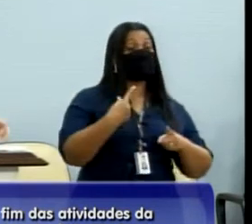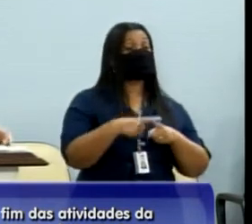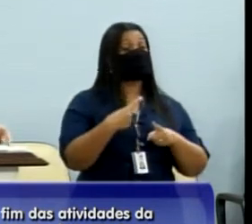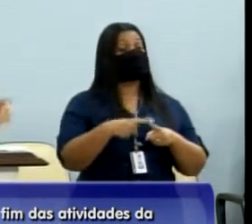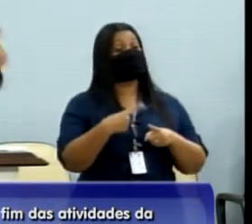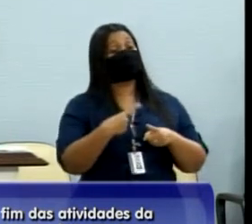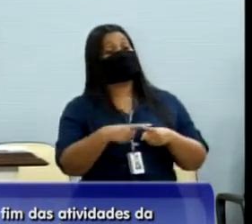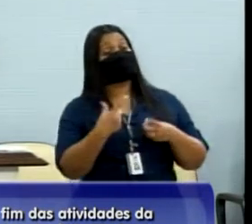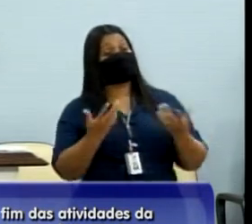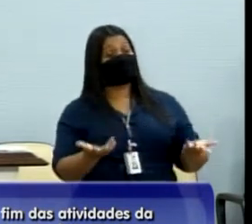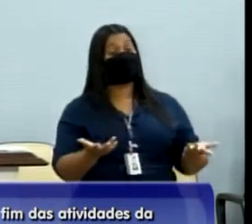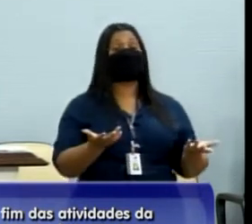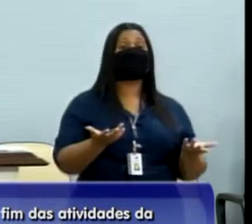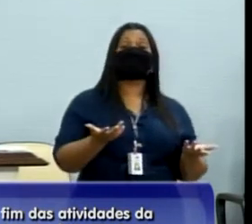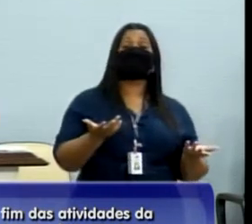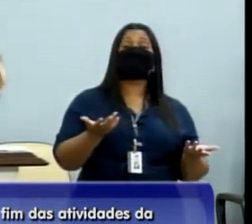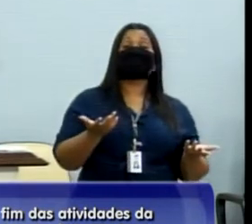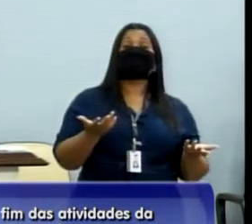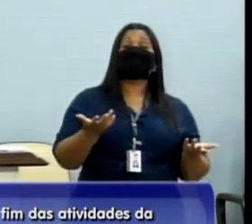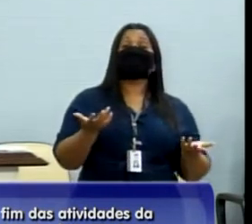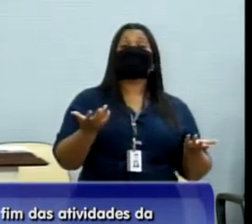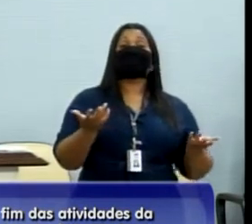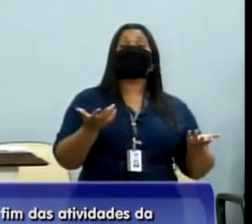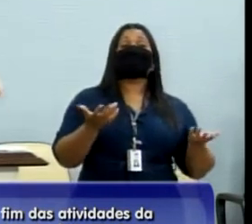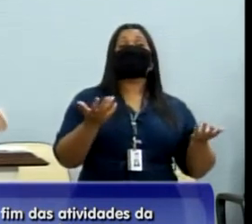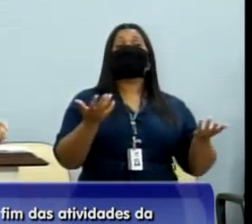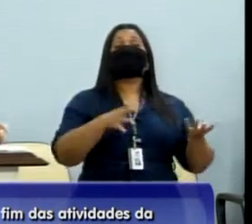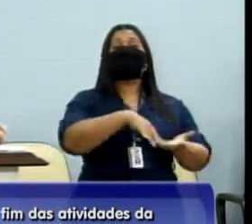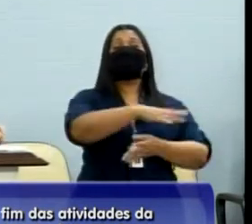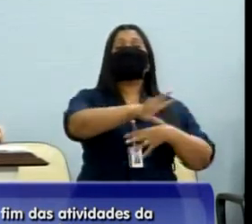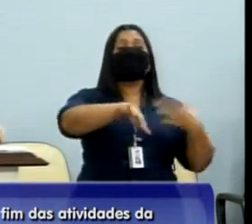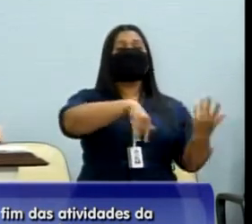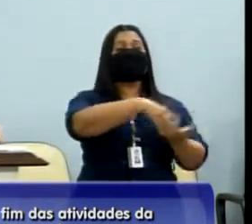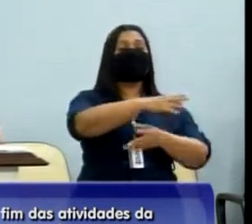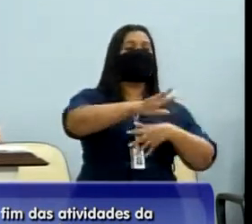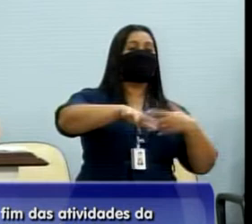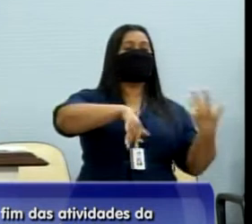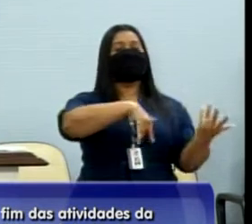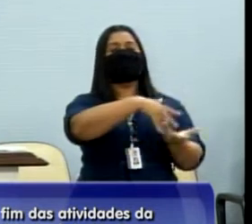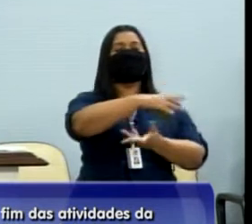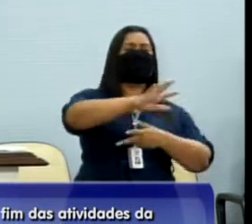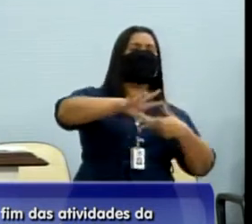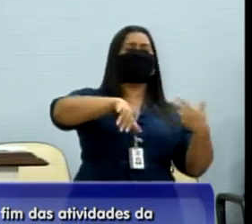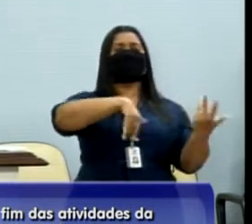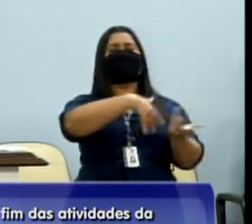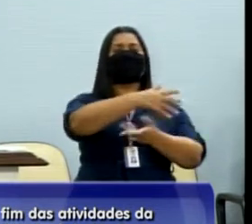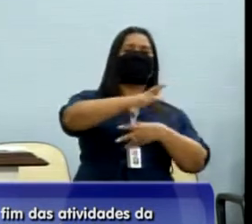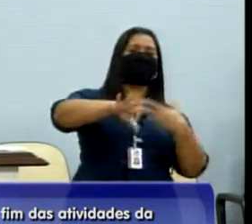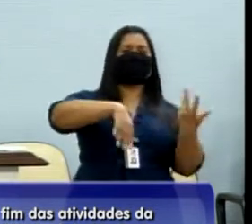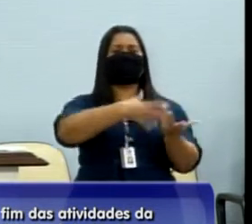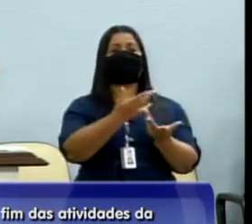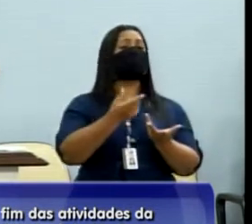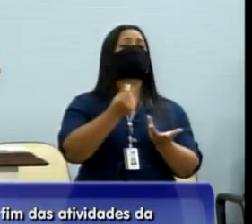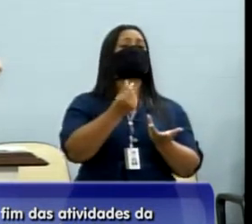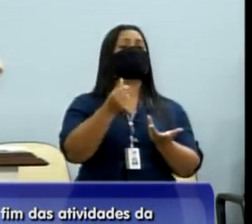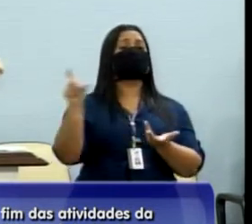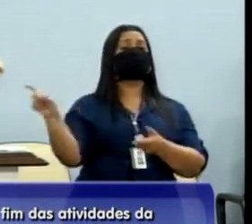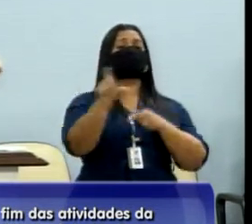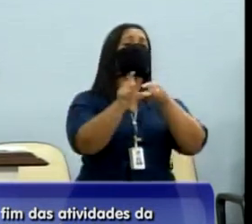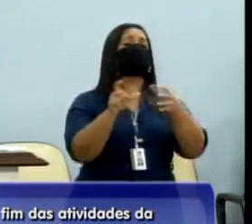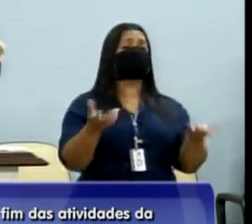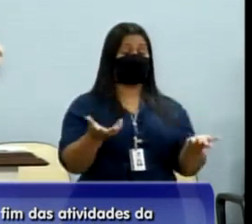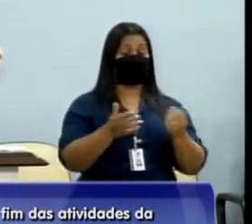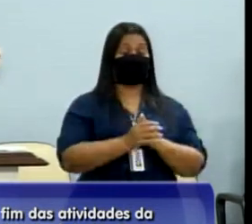afora, da farra, da anarquia que é feita com emendas impositivas. E, recentemente,